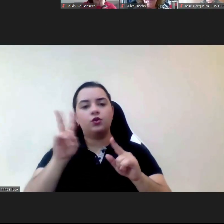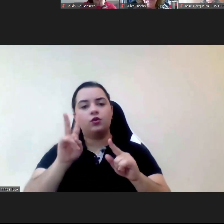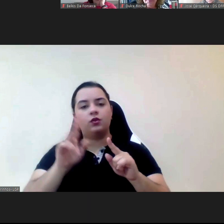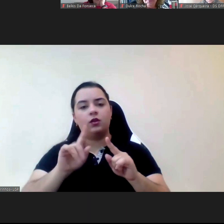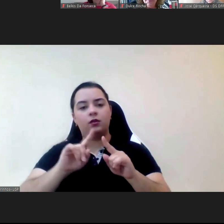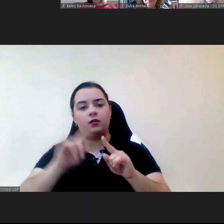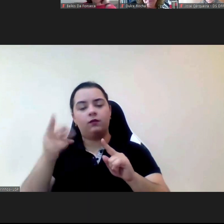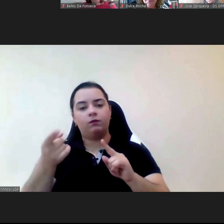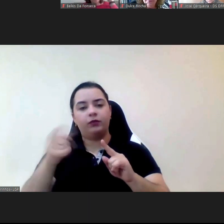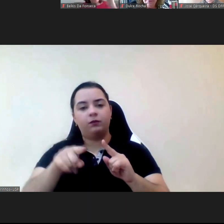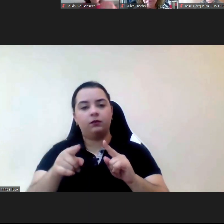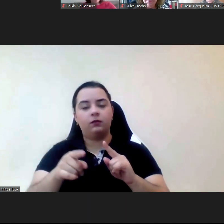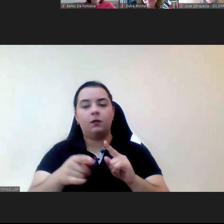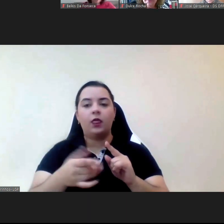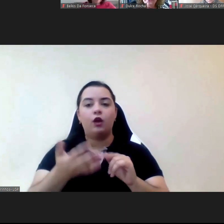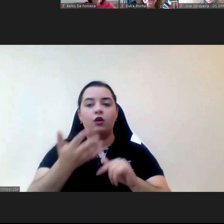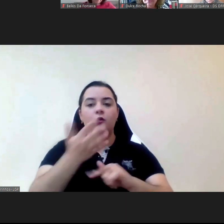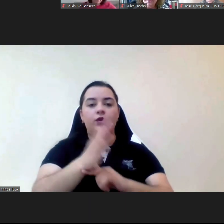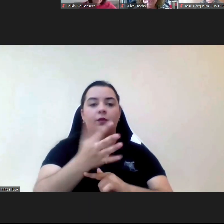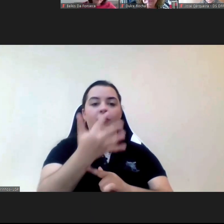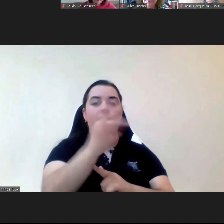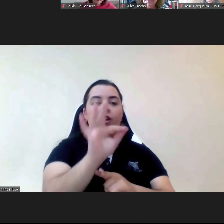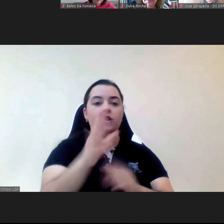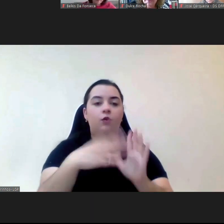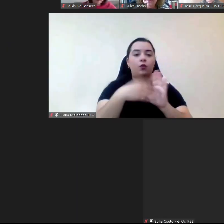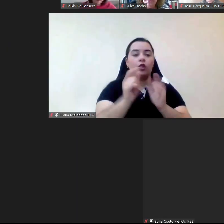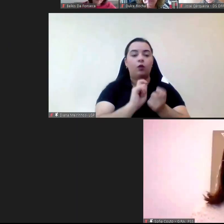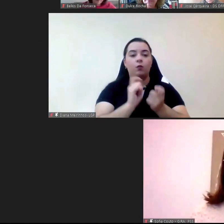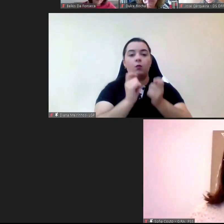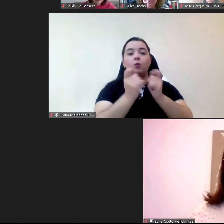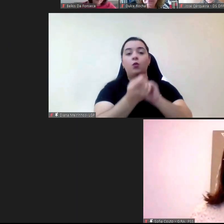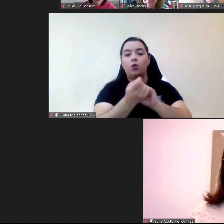modelo mudou recentemente mas mudou diria